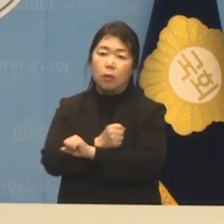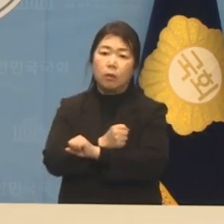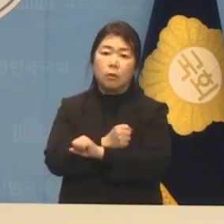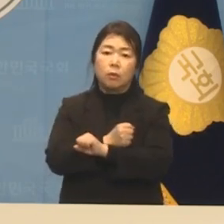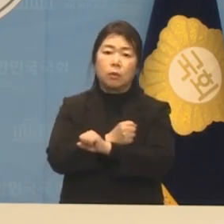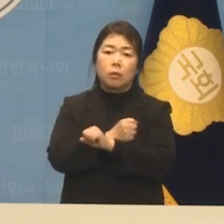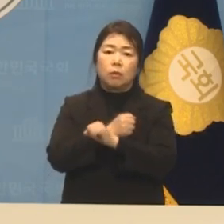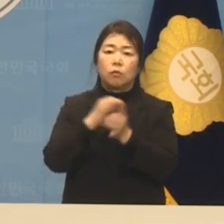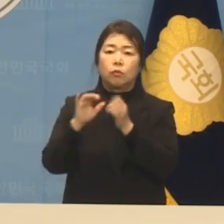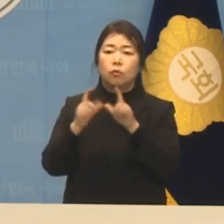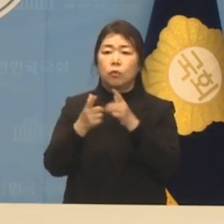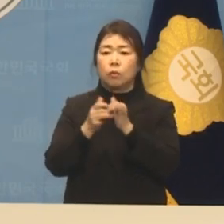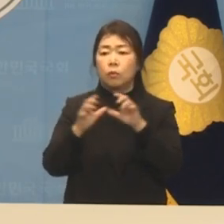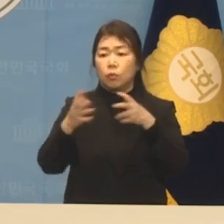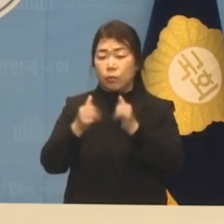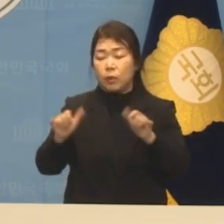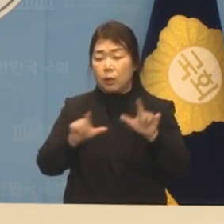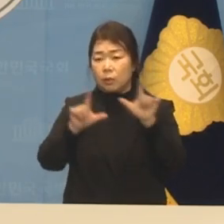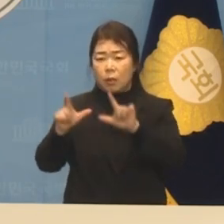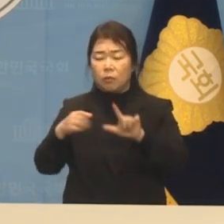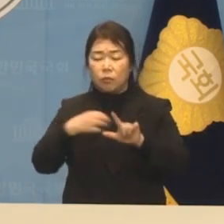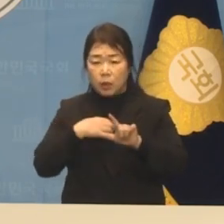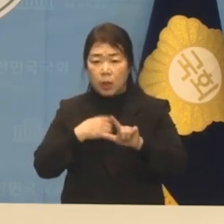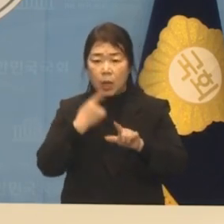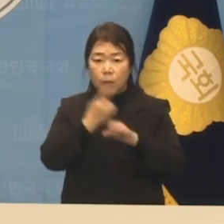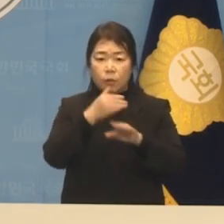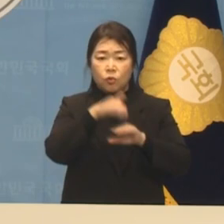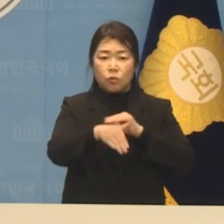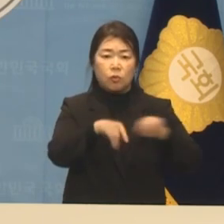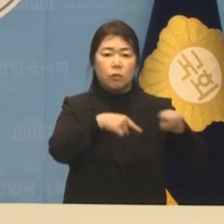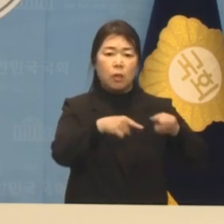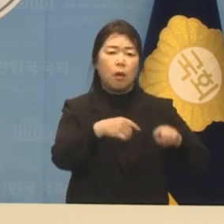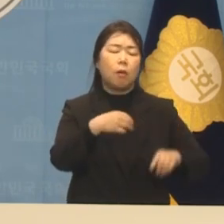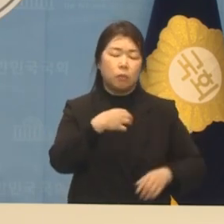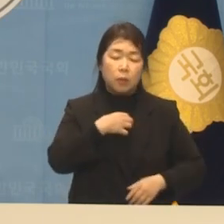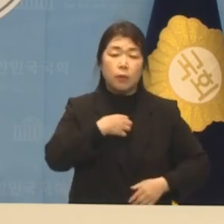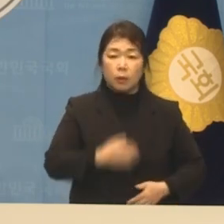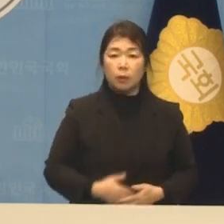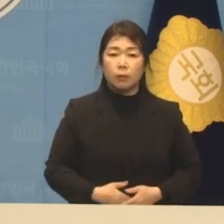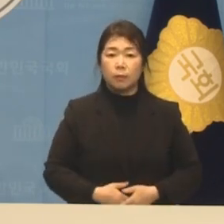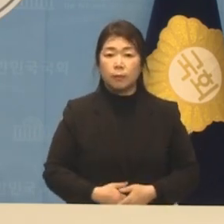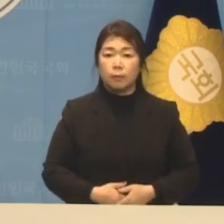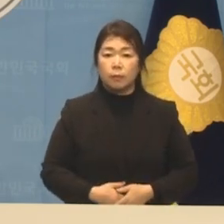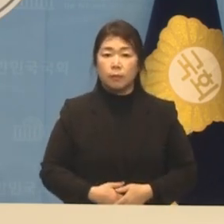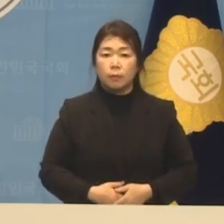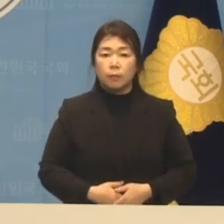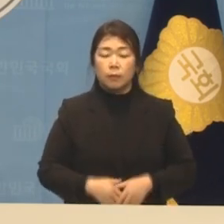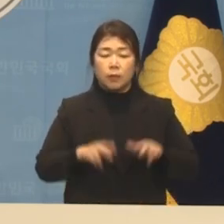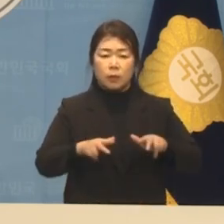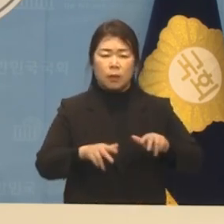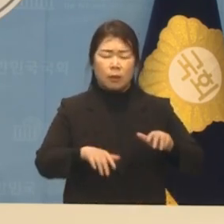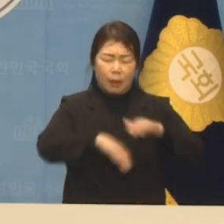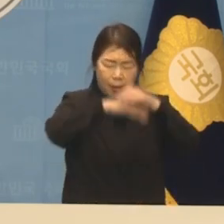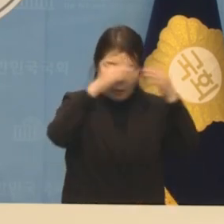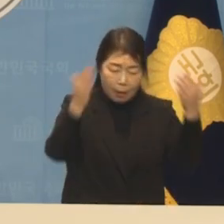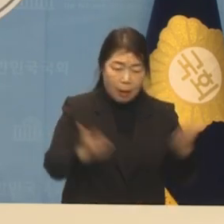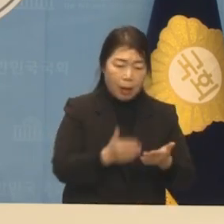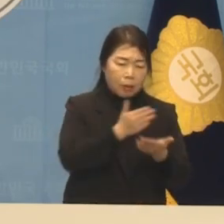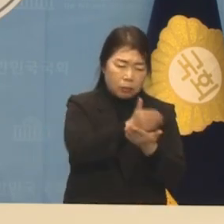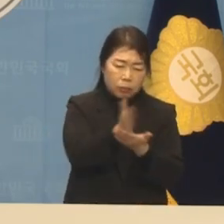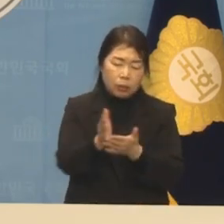민생위기, 민주주의위기입니다. 지금 대한민국은 총체적 난국입니다.